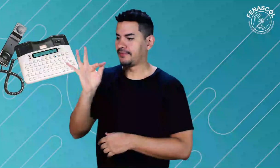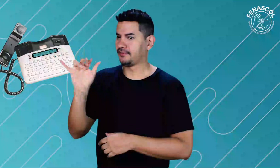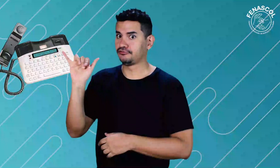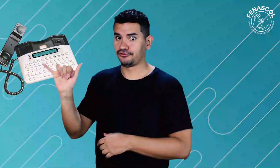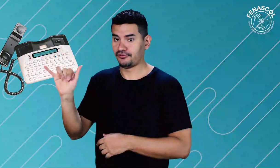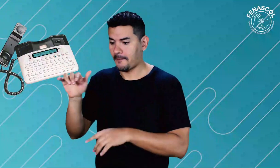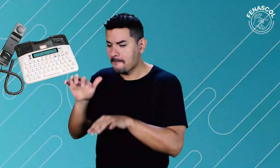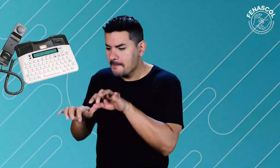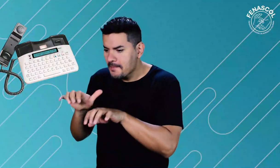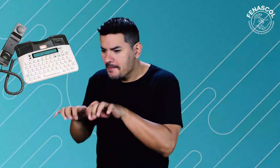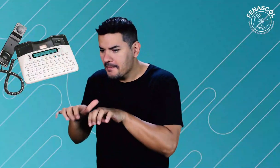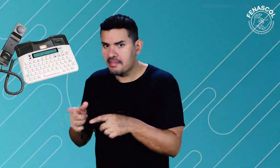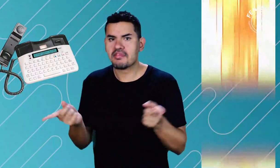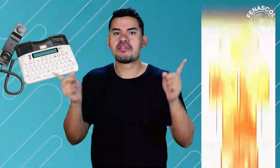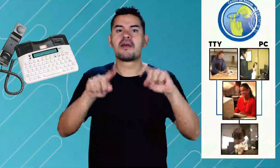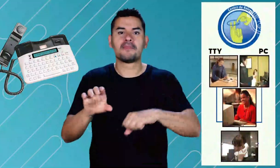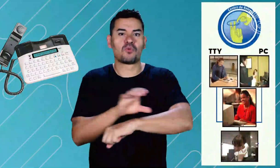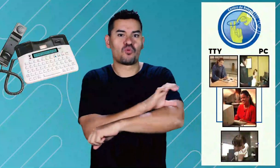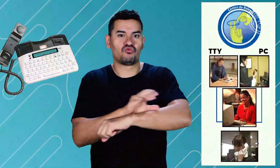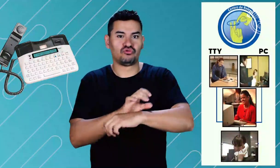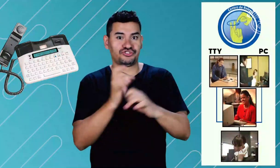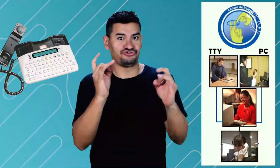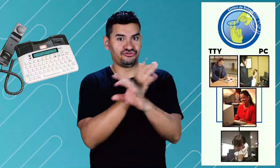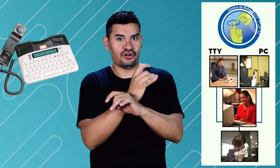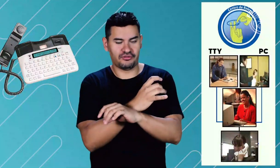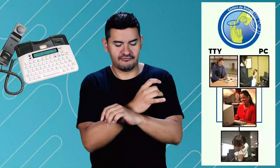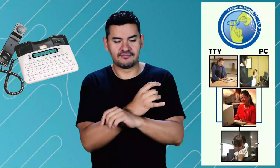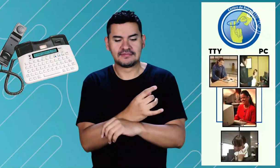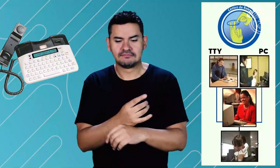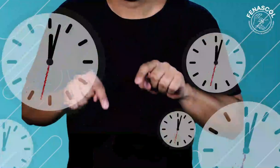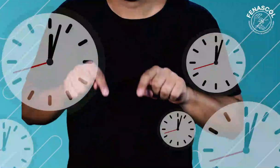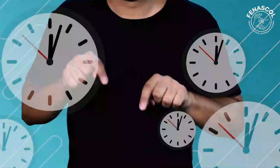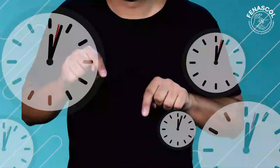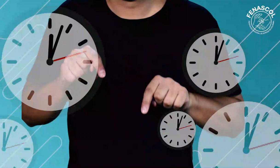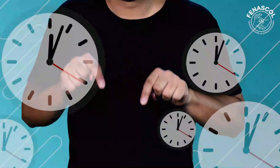lo utilizábamos a través del TTY y a través de chat en computadora